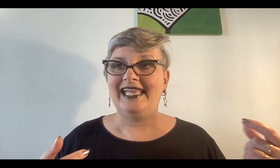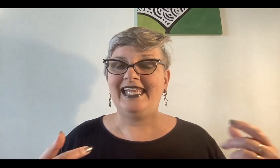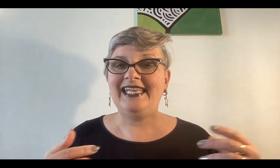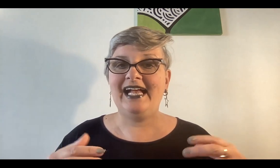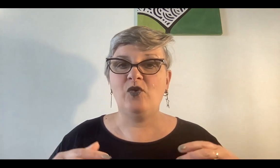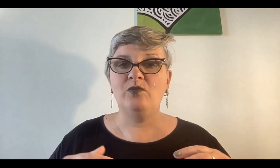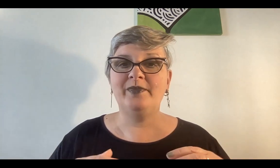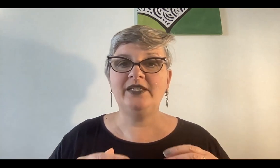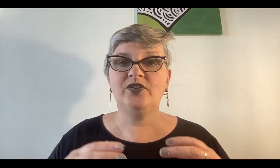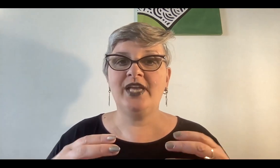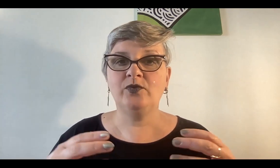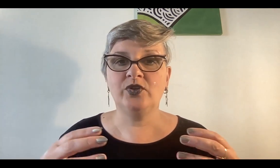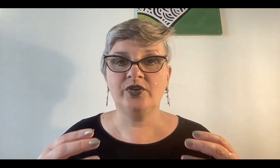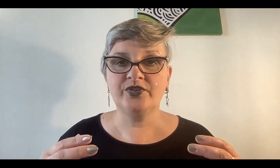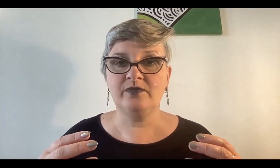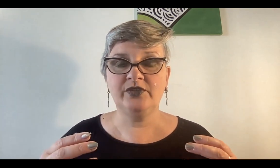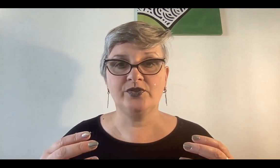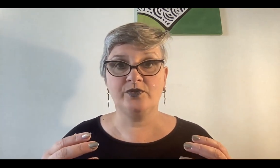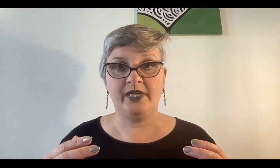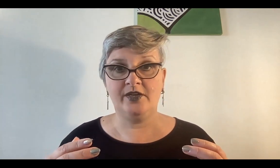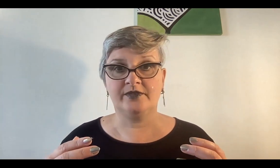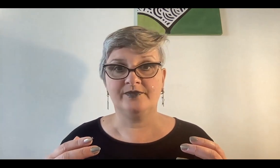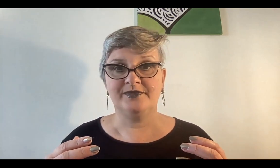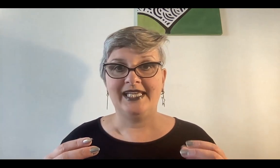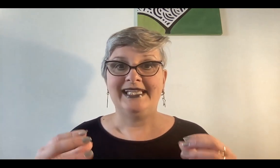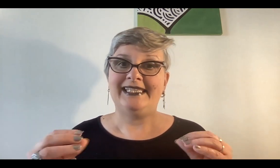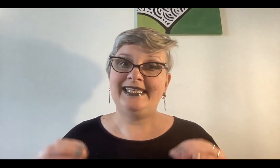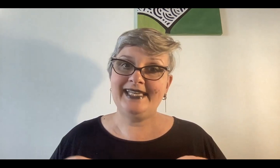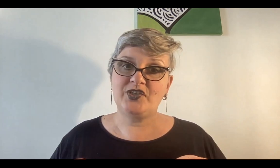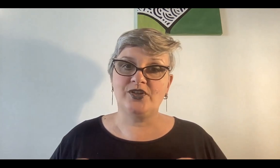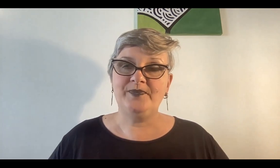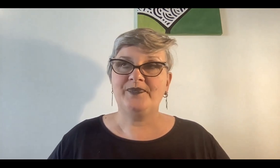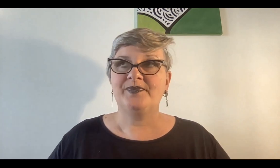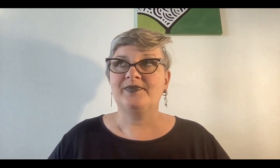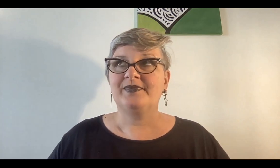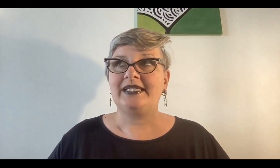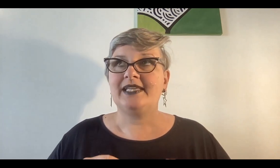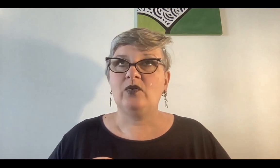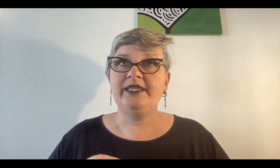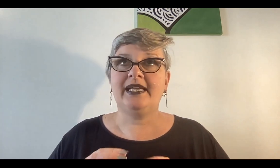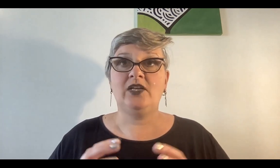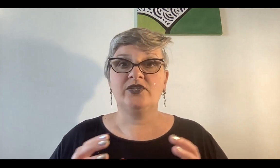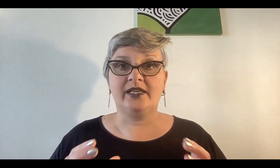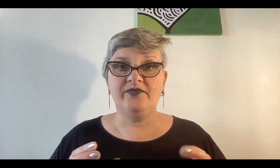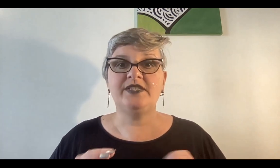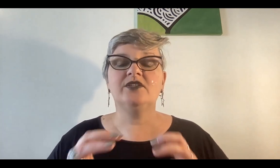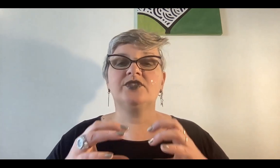Era un momento de autoconocimiento superior. De hecho, se encuentra que los sacrificios